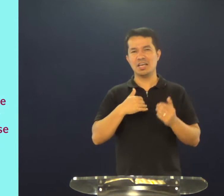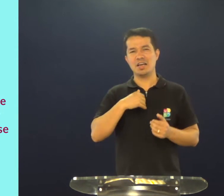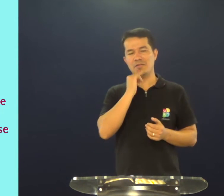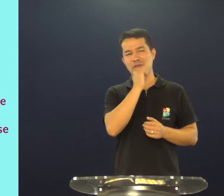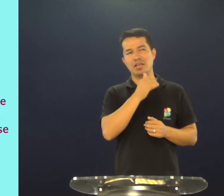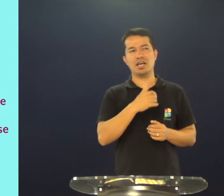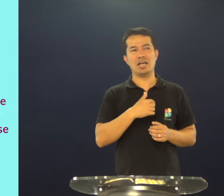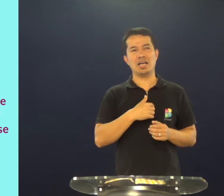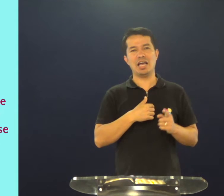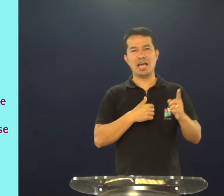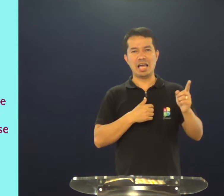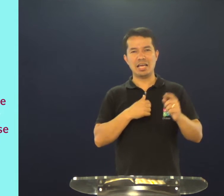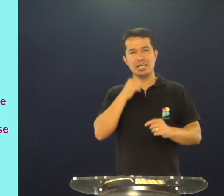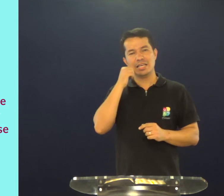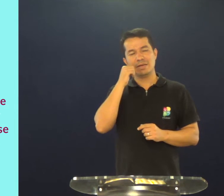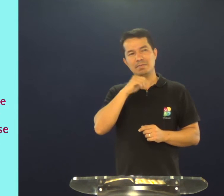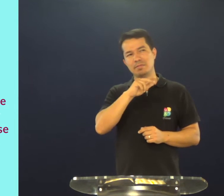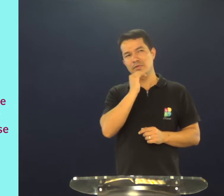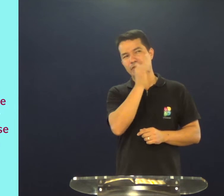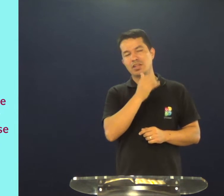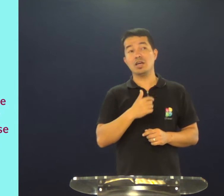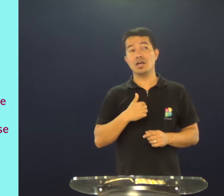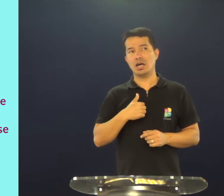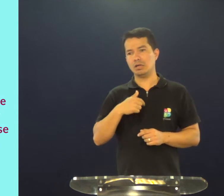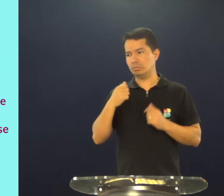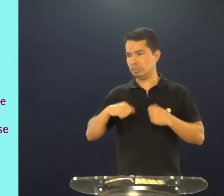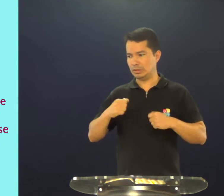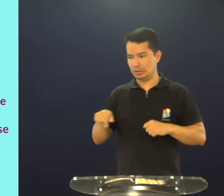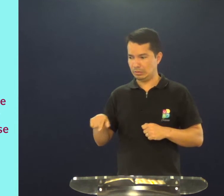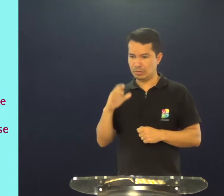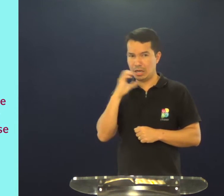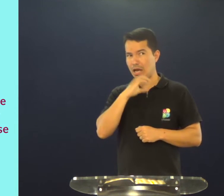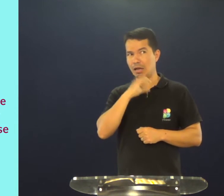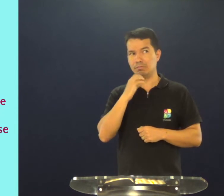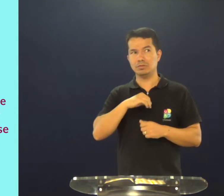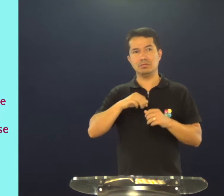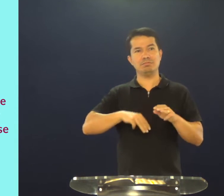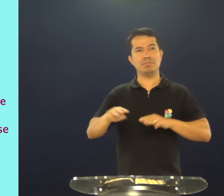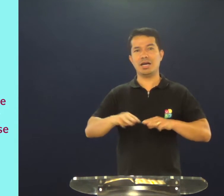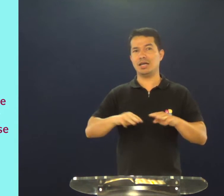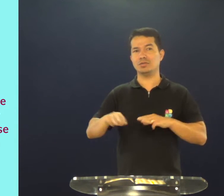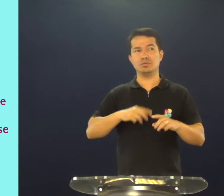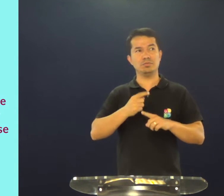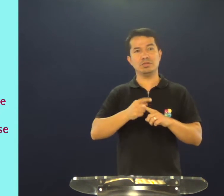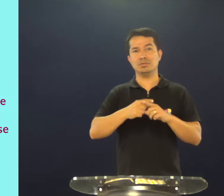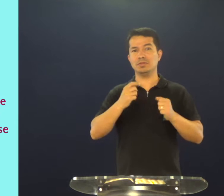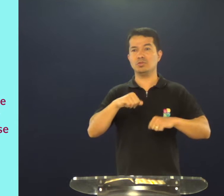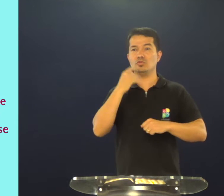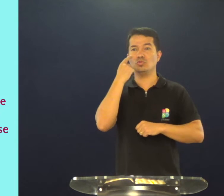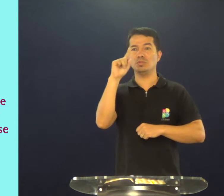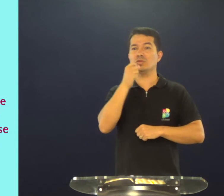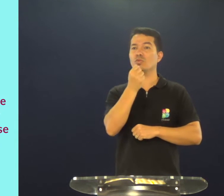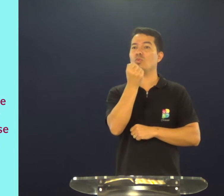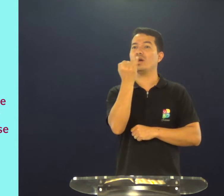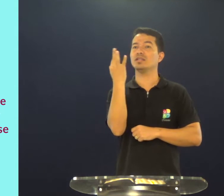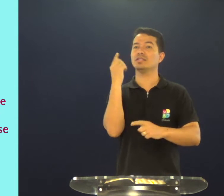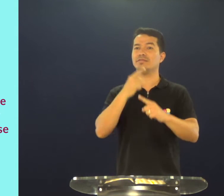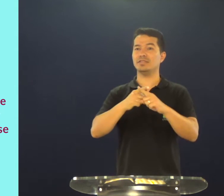eu estava conversando com a minha irmã hoje, e a gente falando algumas coisas, e falando, olha, você precisa aprender Marcos